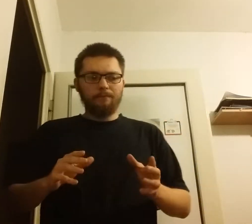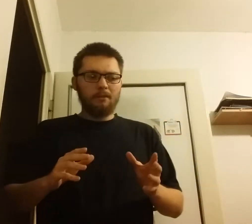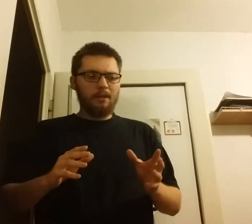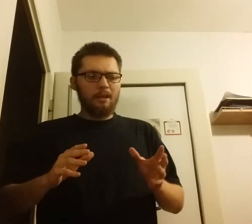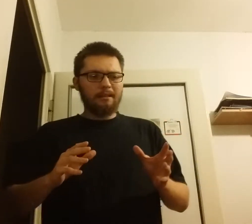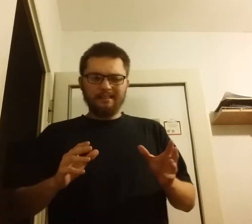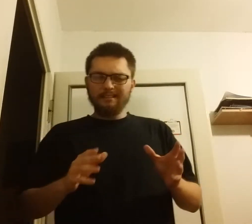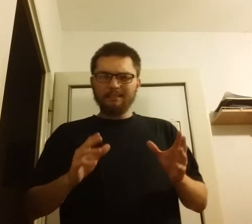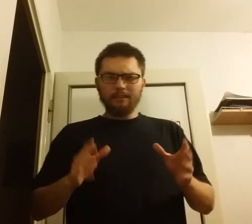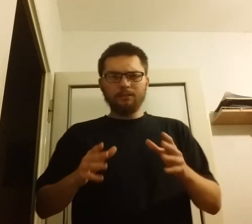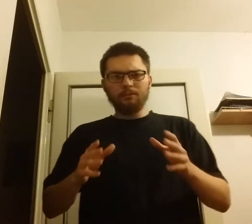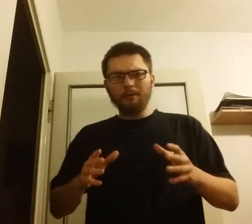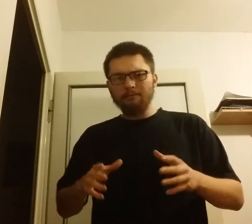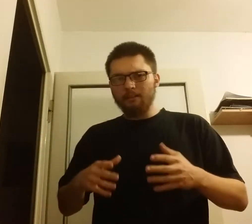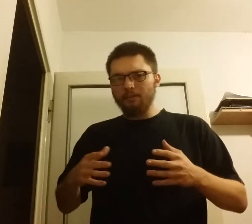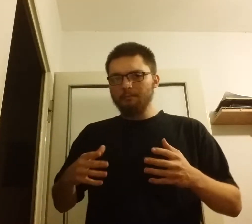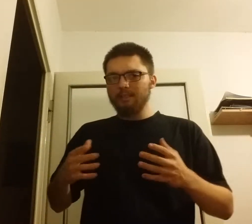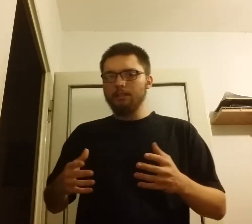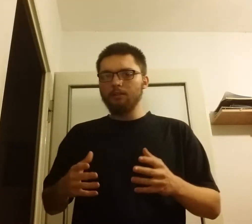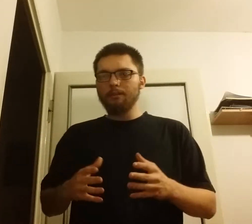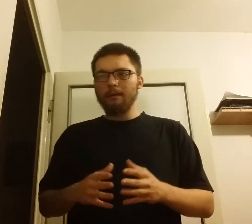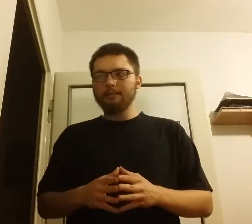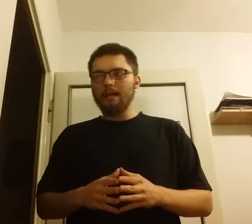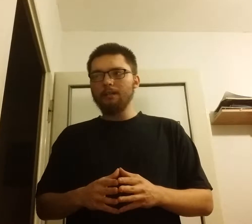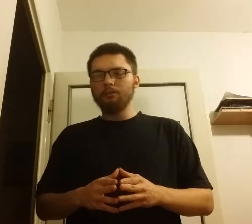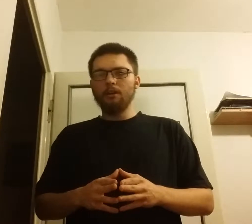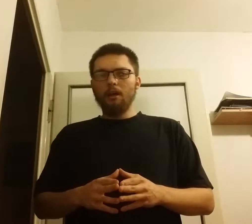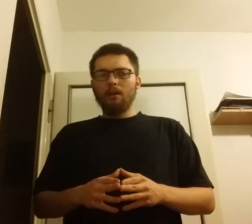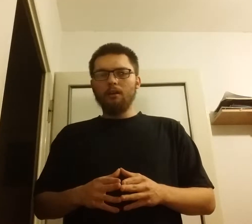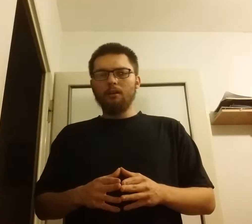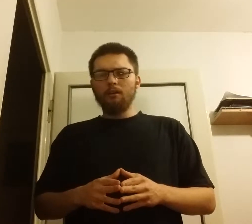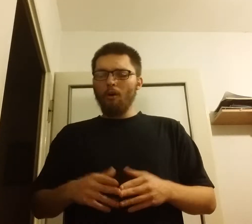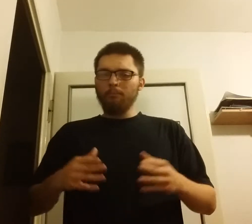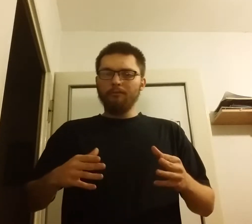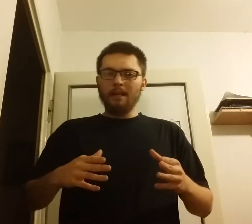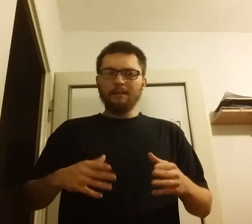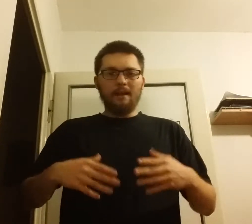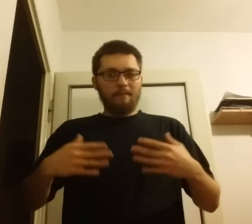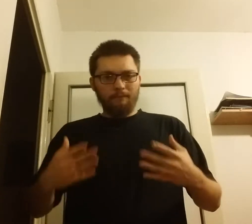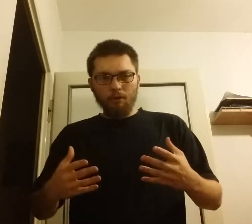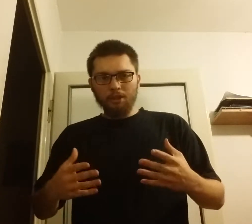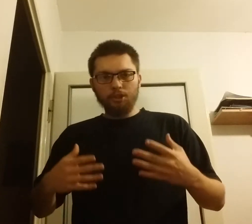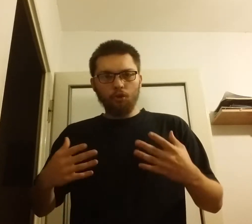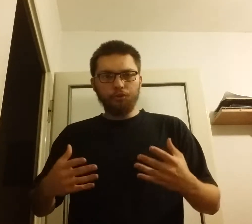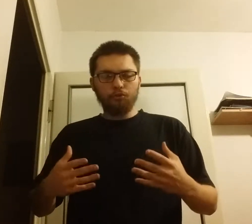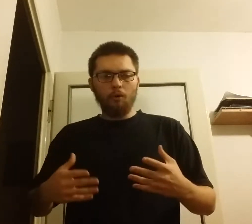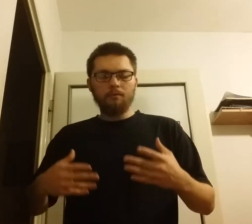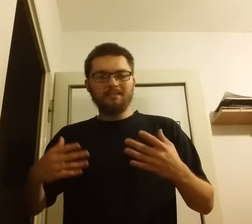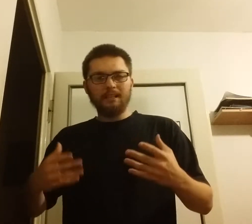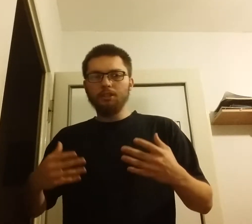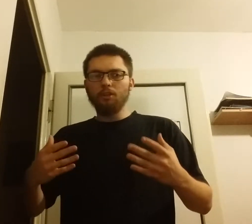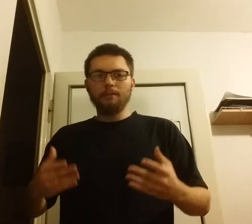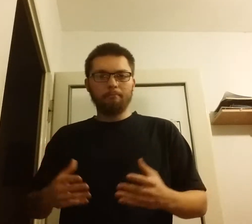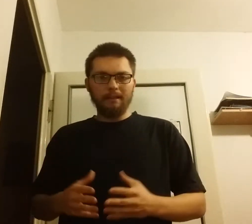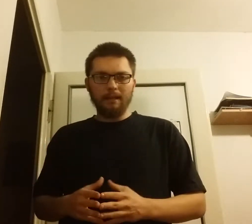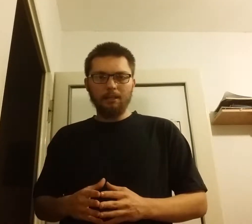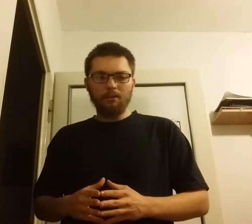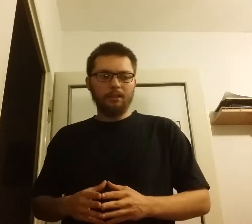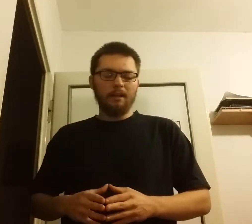W filmie, co prawda, film Zaginiony Batalion opowiada właśnie o tytułowym Zaginionym Batalionie